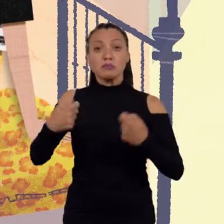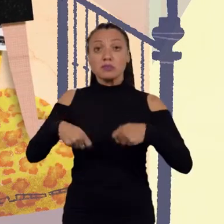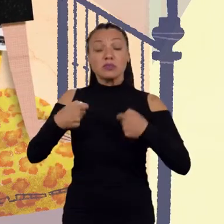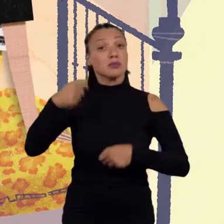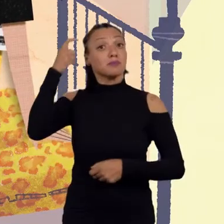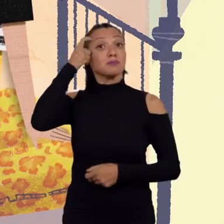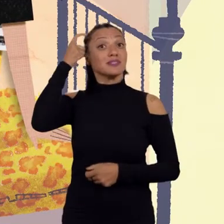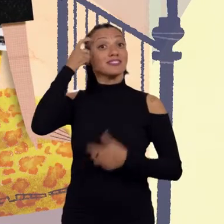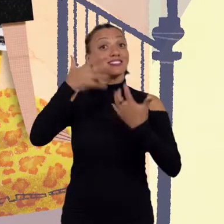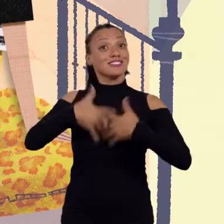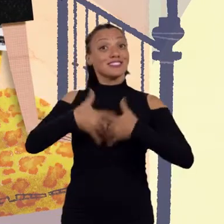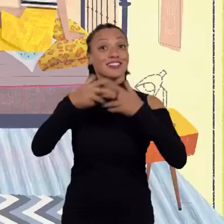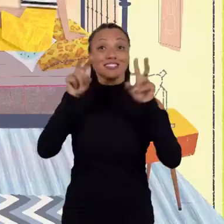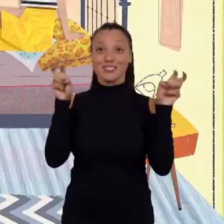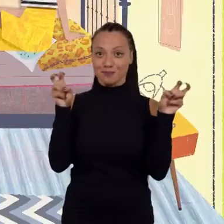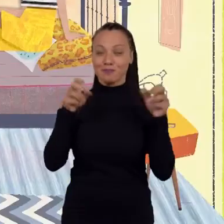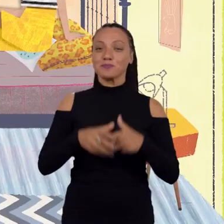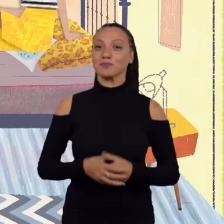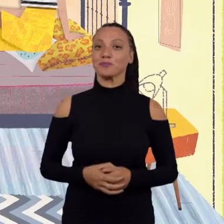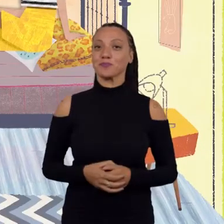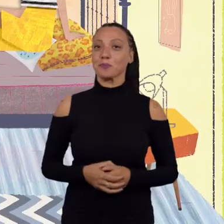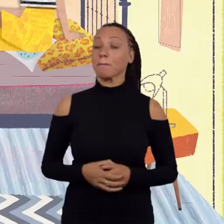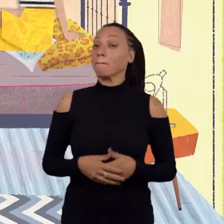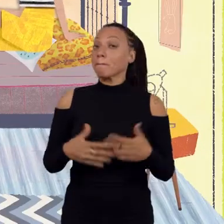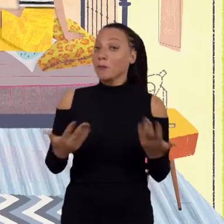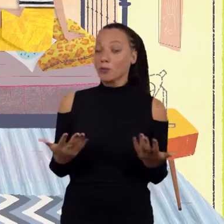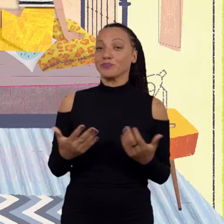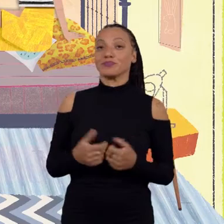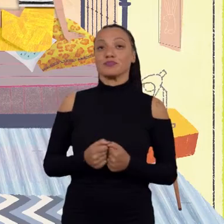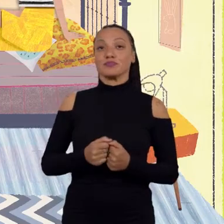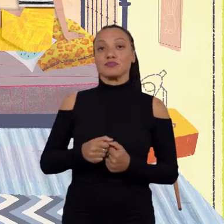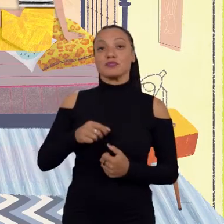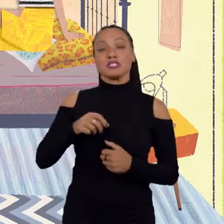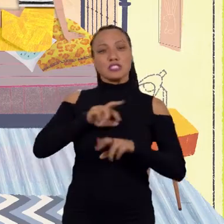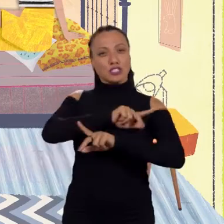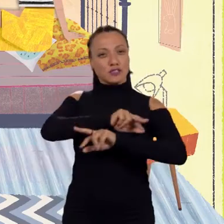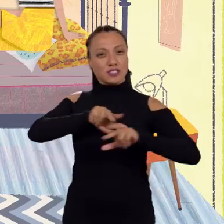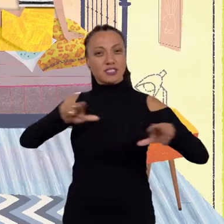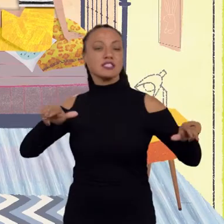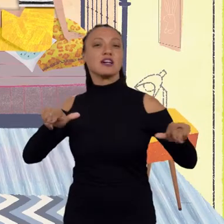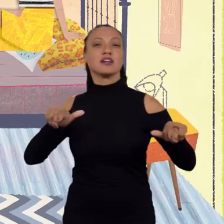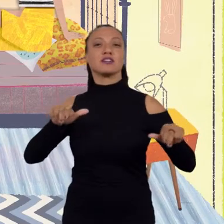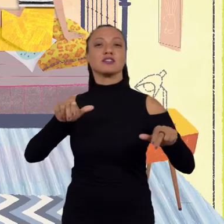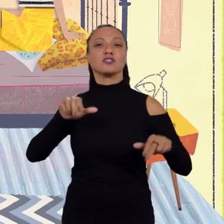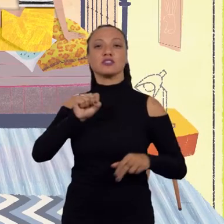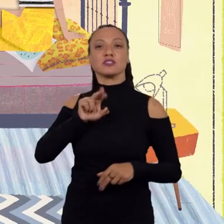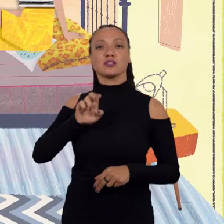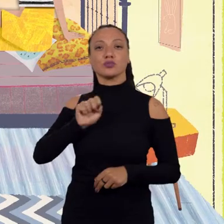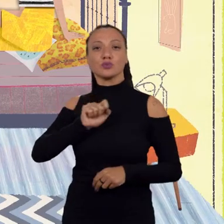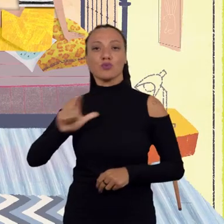Verdade. Bom, a diversidade sexual, homens que podem gostar de mulheres ou homens que podem